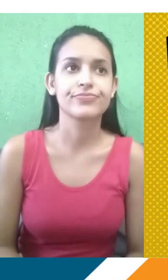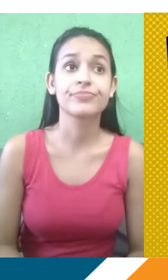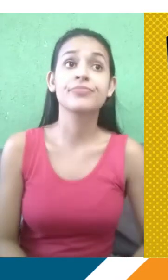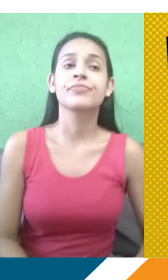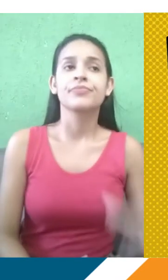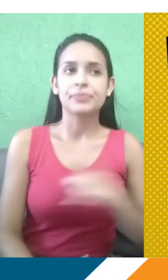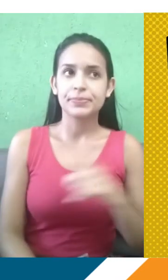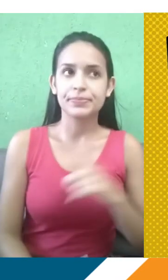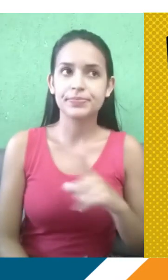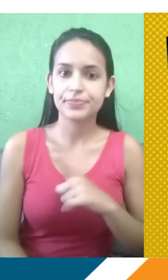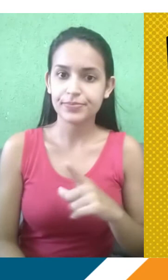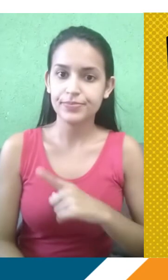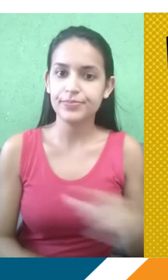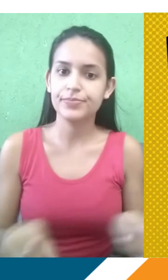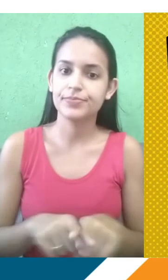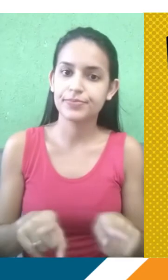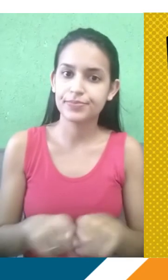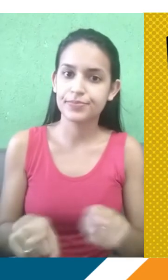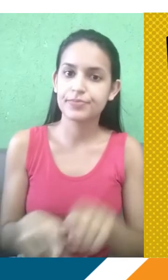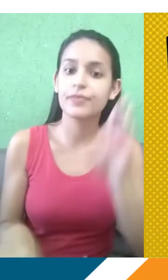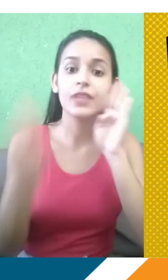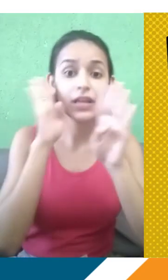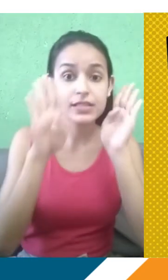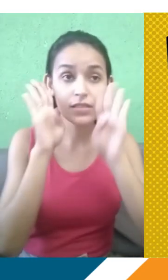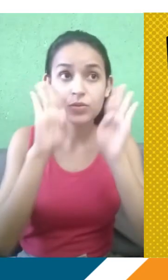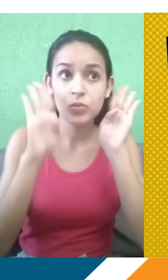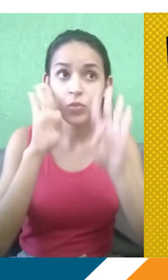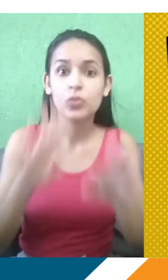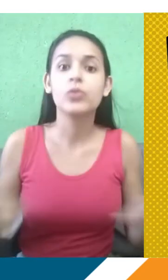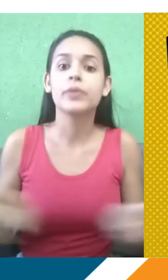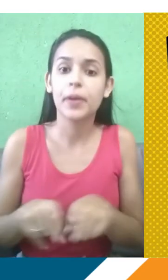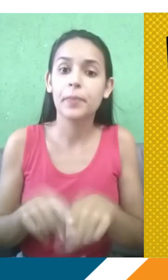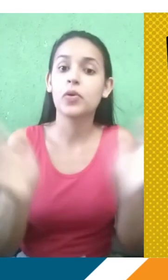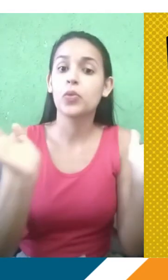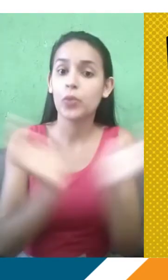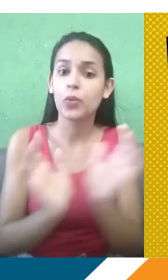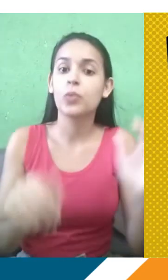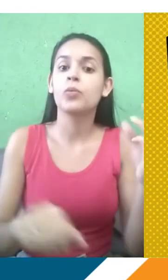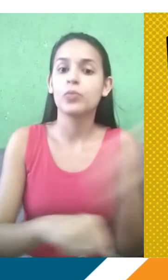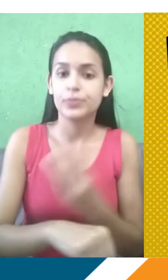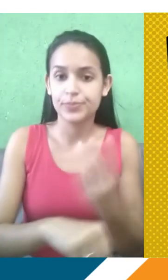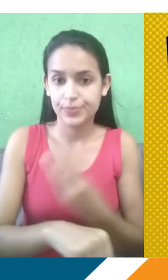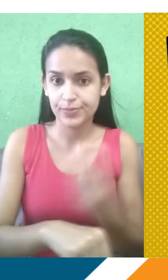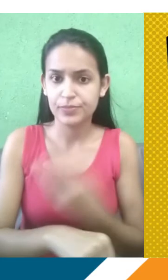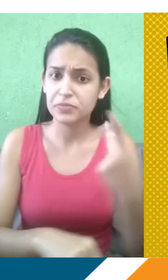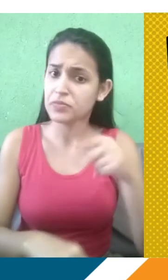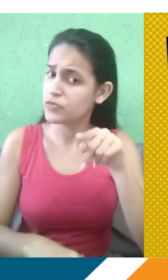também tem a página no Facebook, né, ou o grupo do WhatsApp que cada polo tem, para vocês entrarem em contato direto com mediadores de vocês. E, né,